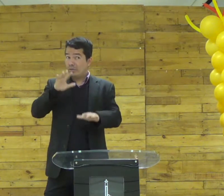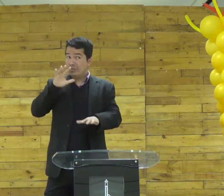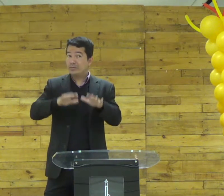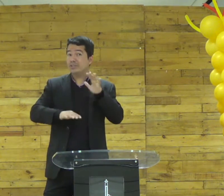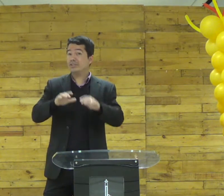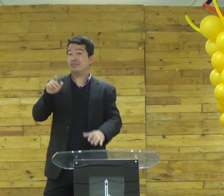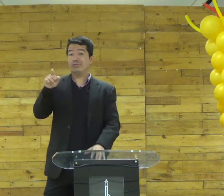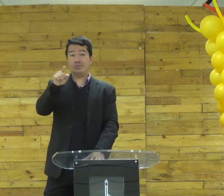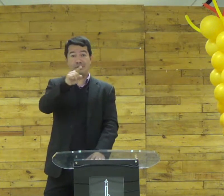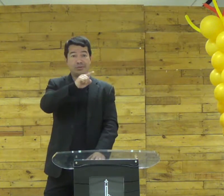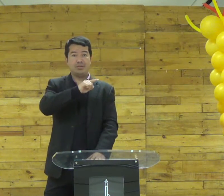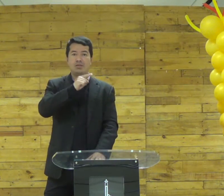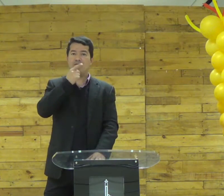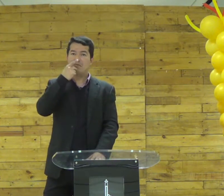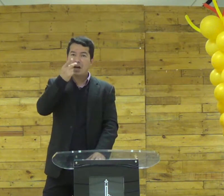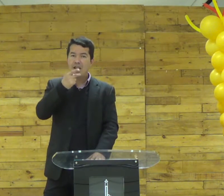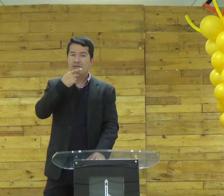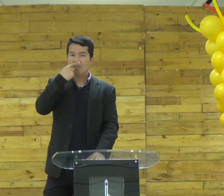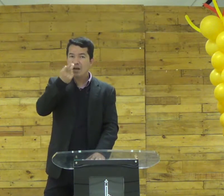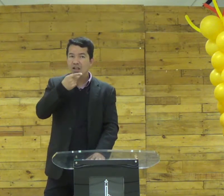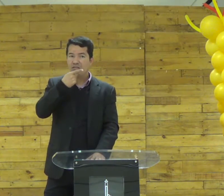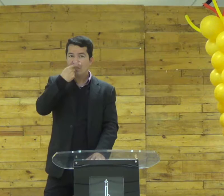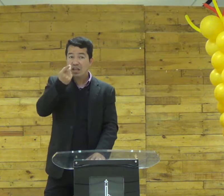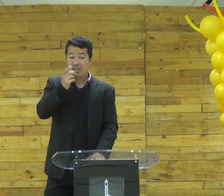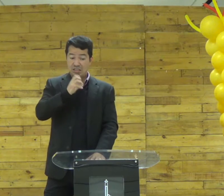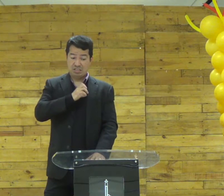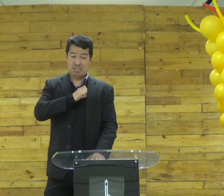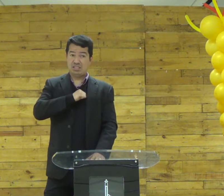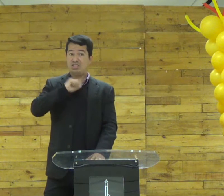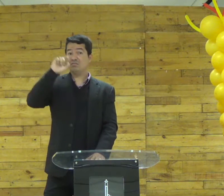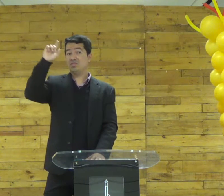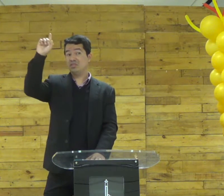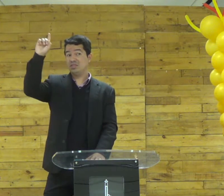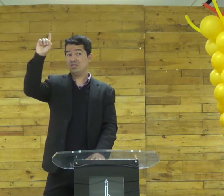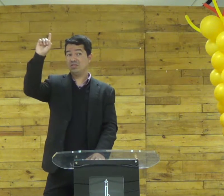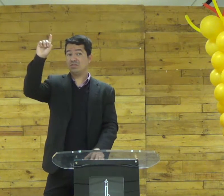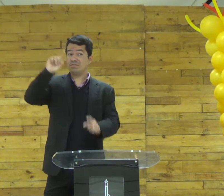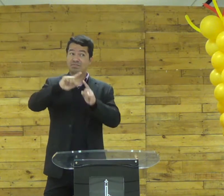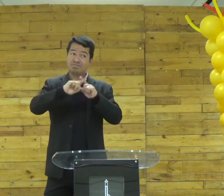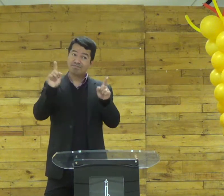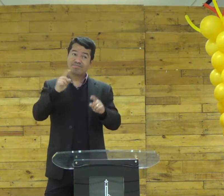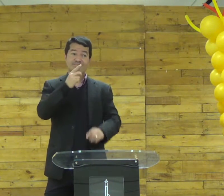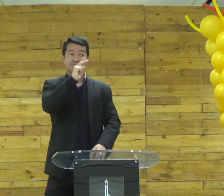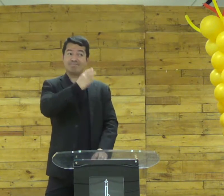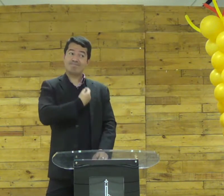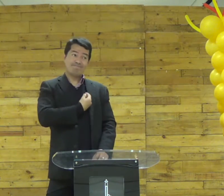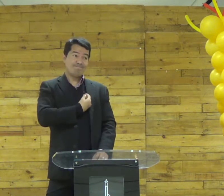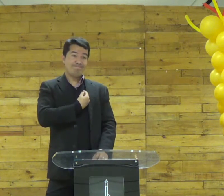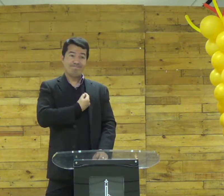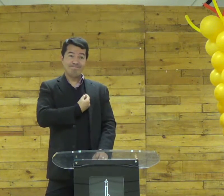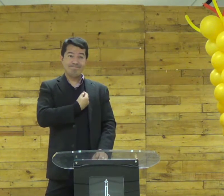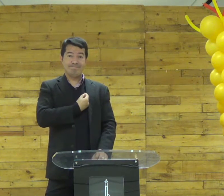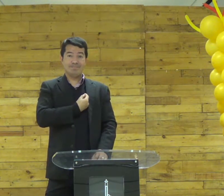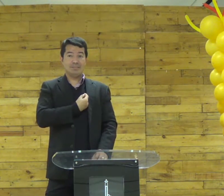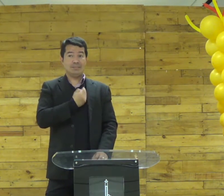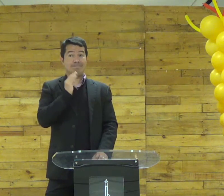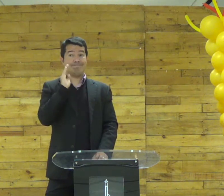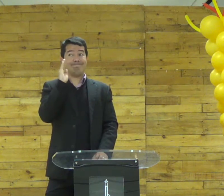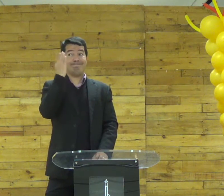olho tenha cuidado que você pode falar que você ama a Deus mas lá dentro você não vive isso a sua vida não